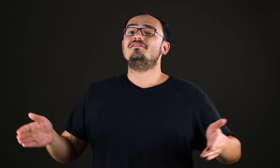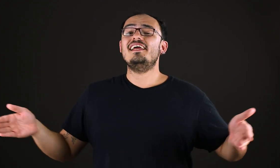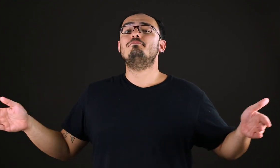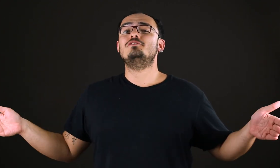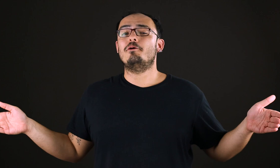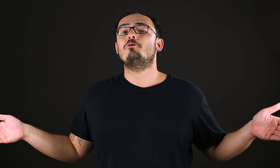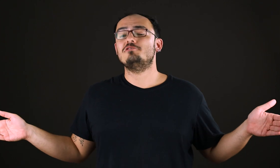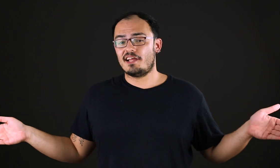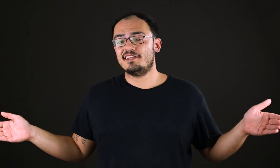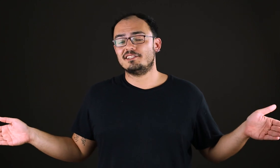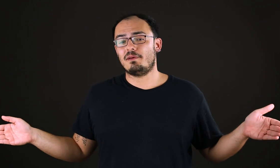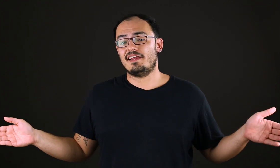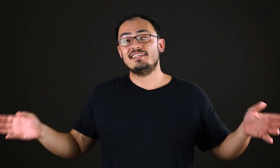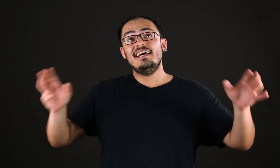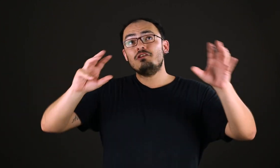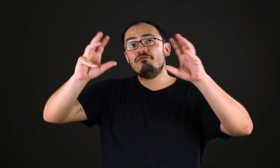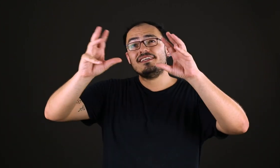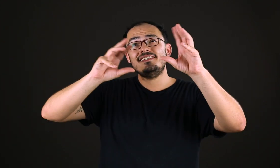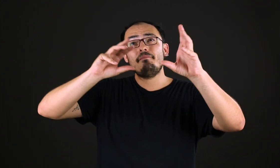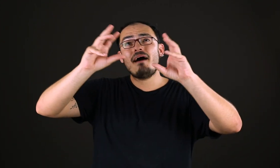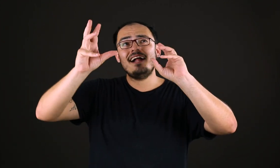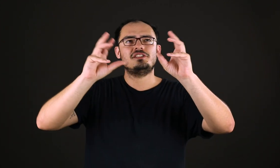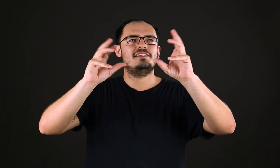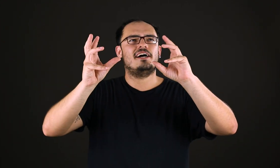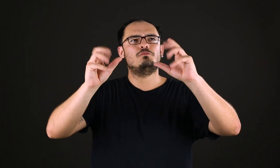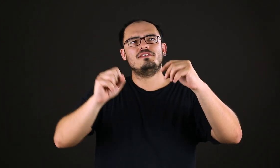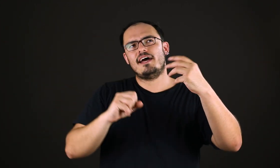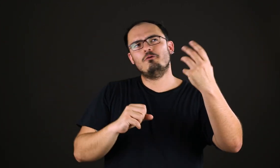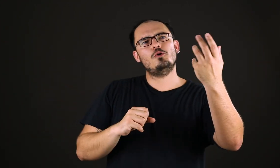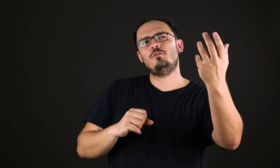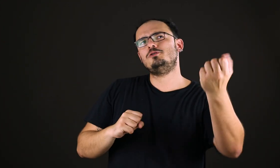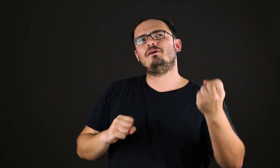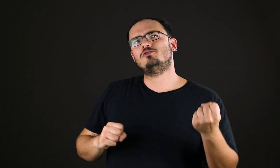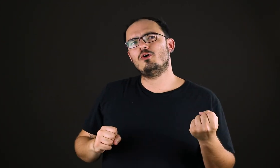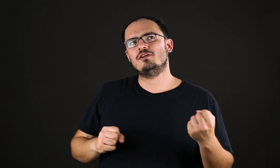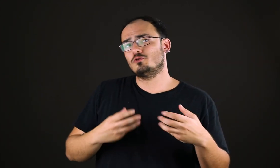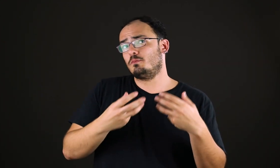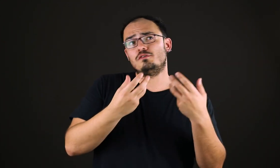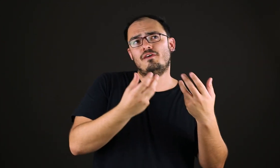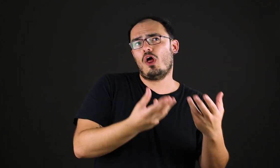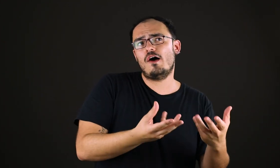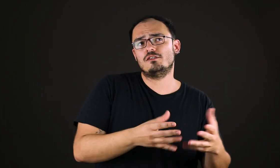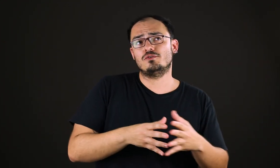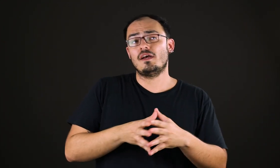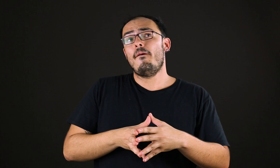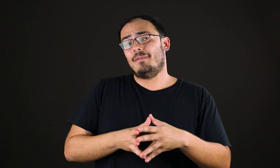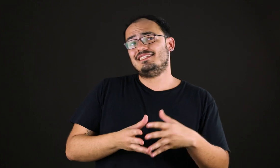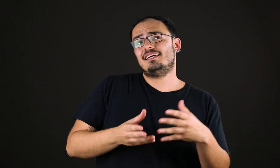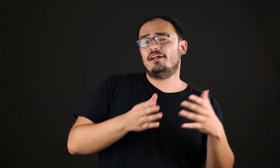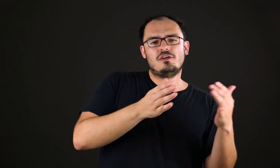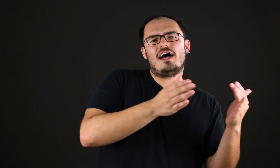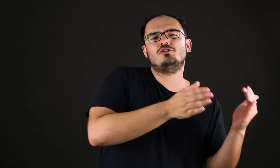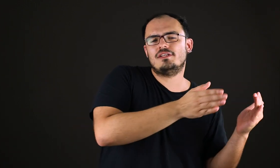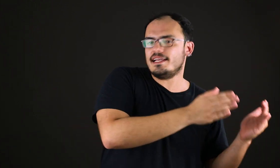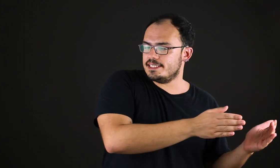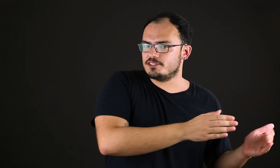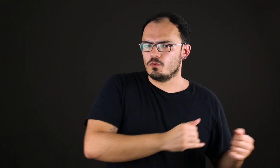tempo são consideradas belas? Então havia esse debate na Idade Moderna. Um grupo de pessoas, um grupo de filósofos mais ligados ao racionalismo,